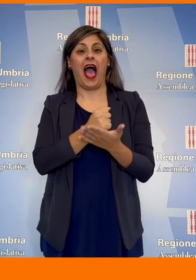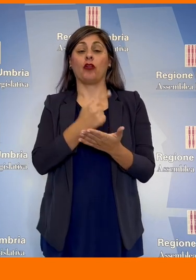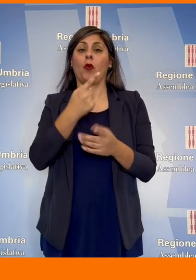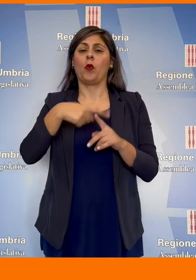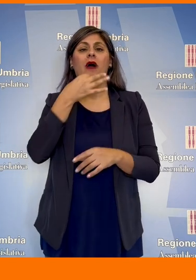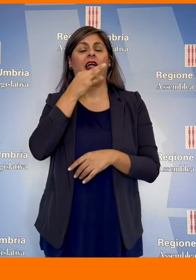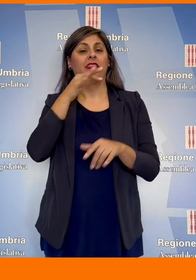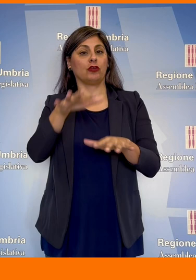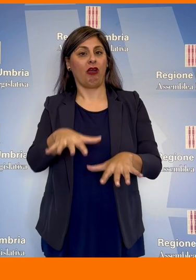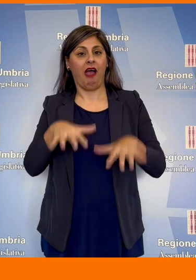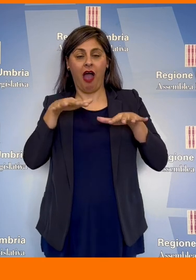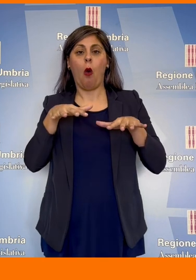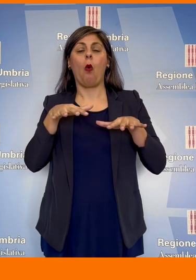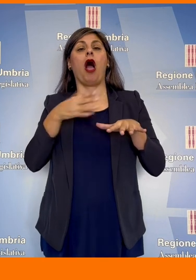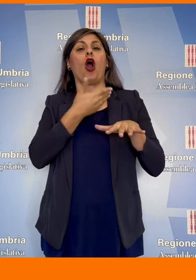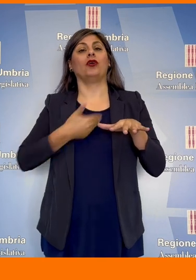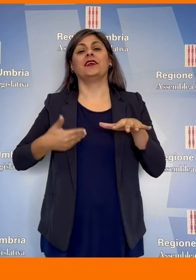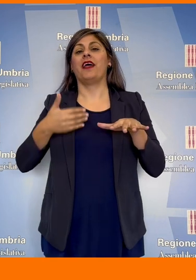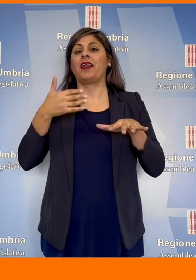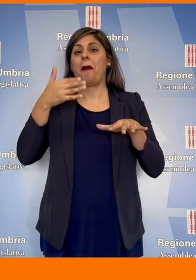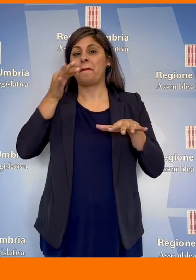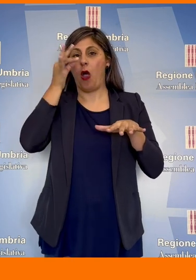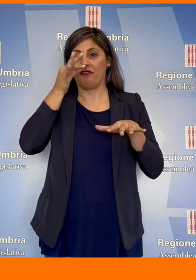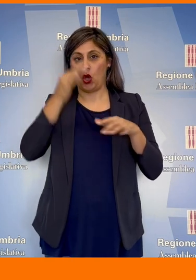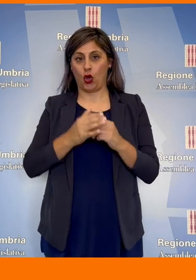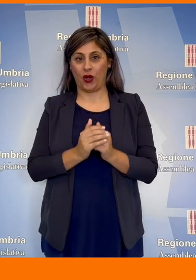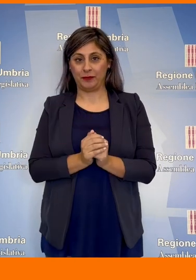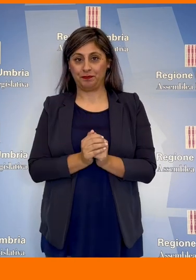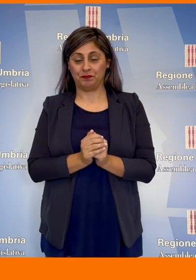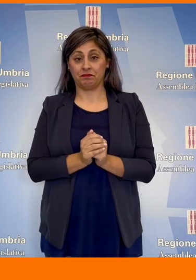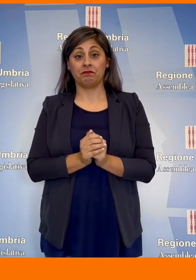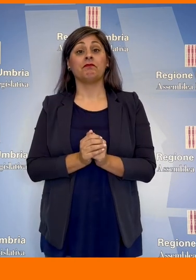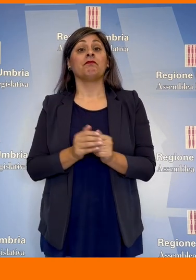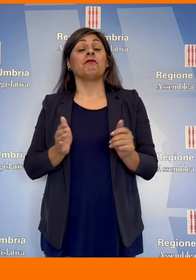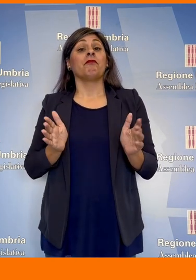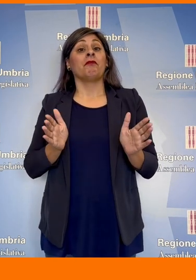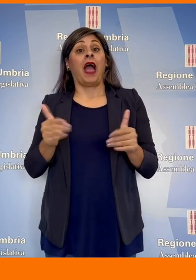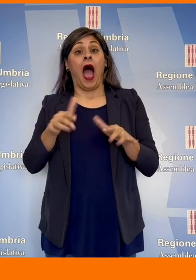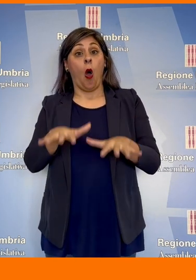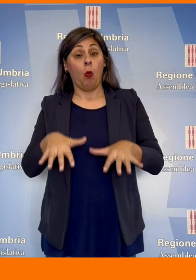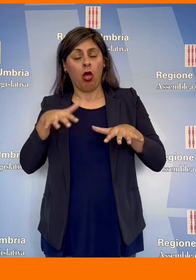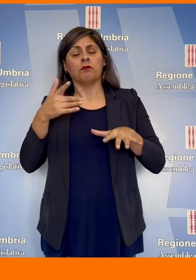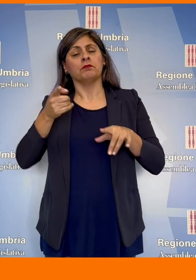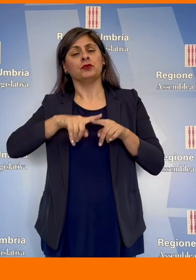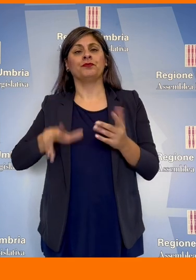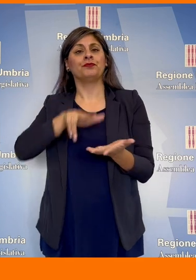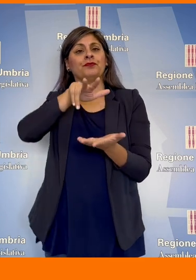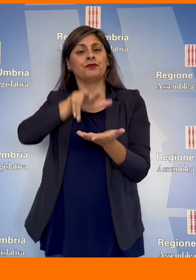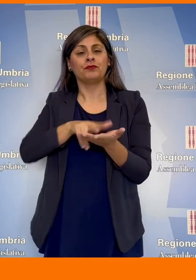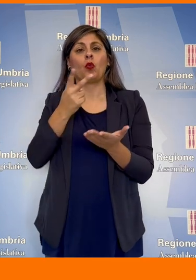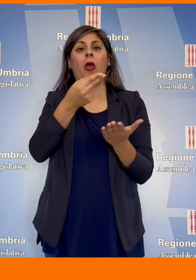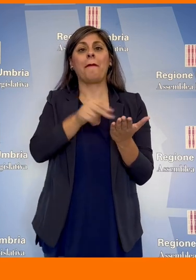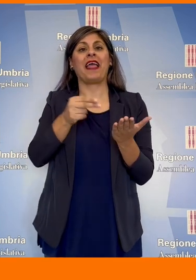relatrice in Aula, la consigliera Paola Fioroni. L'Aula di Palazzo Cesaroni ha anche approvato all'unanimità due